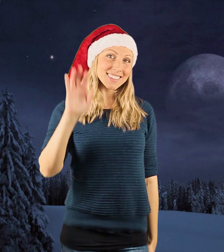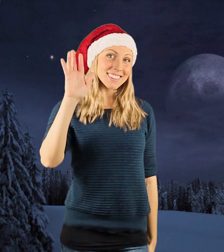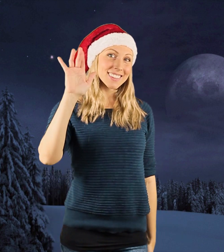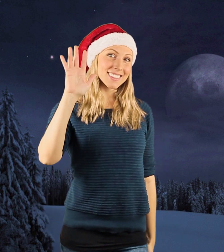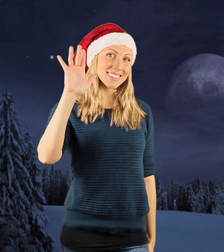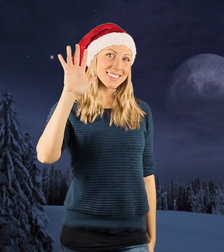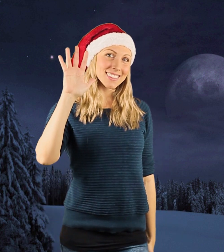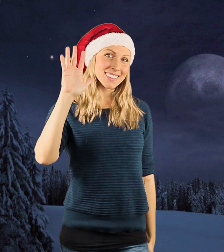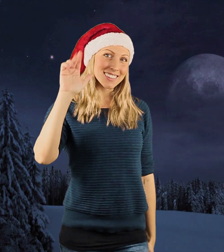Ljuden här Textning